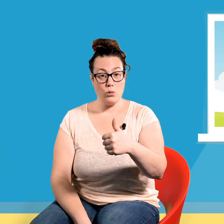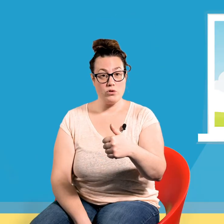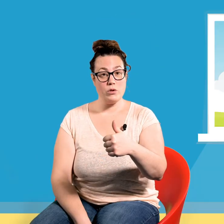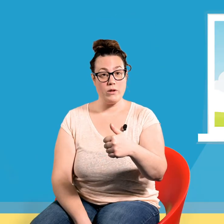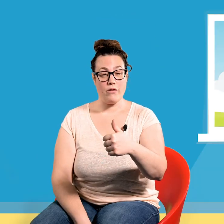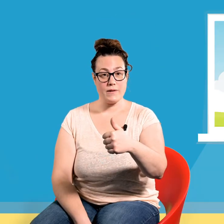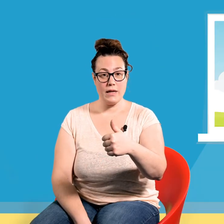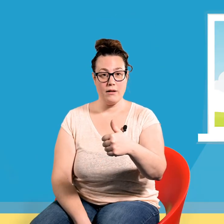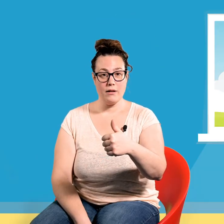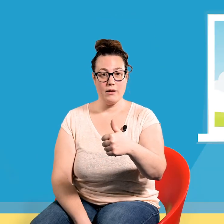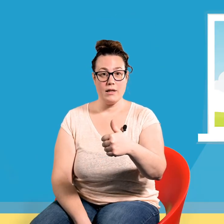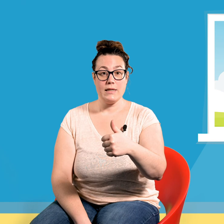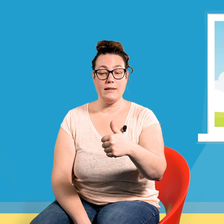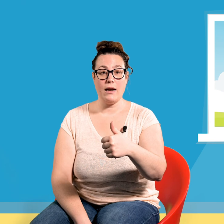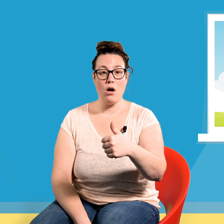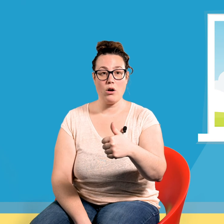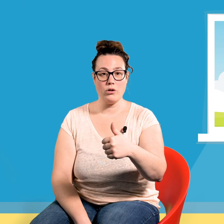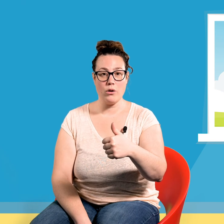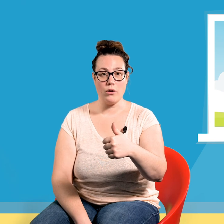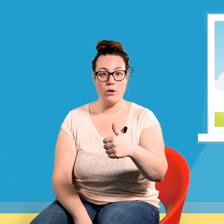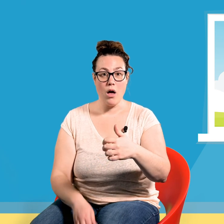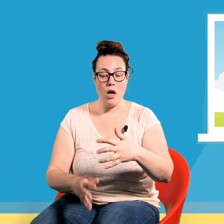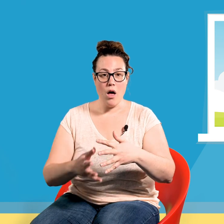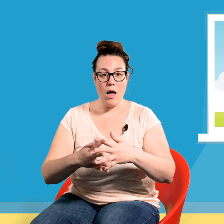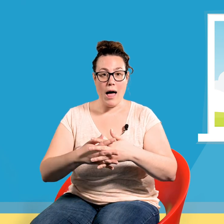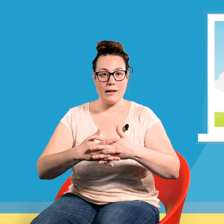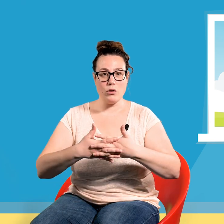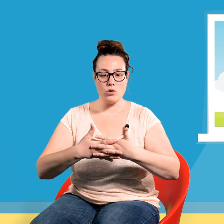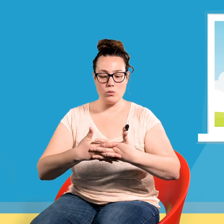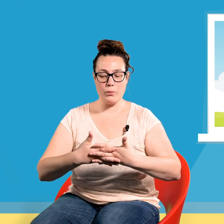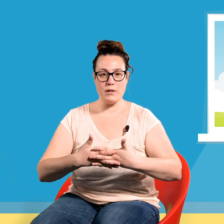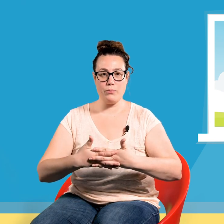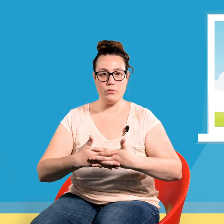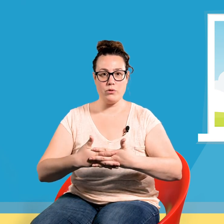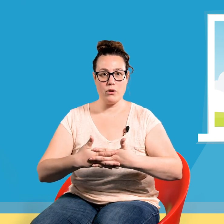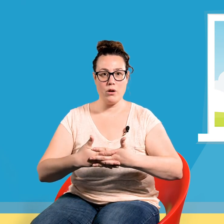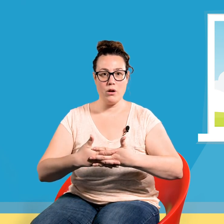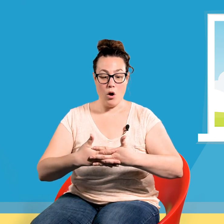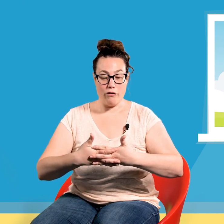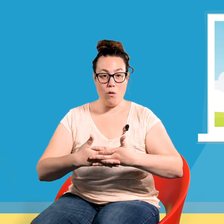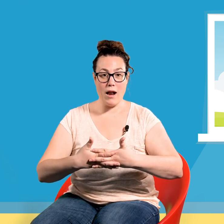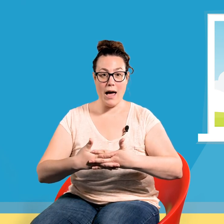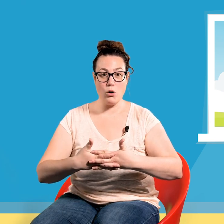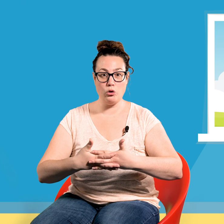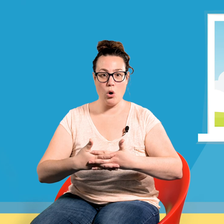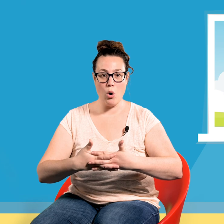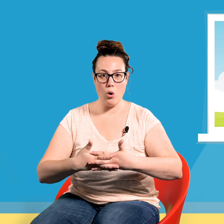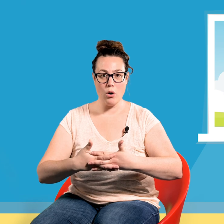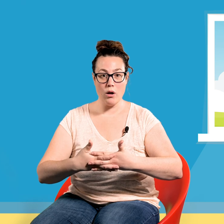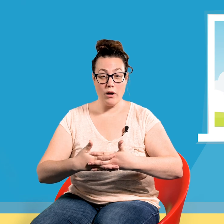continue d'avancer. C'est alors que... Attention petit pouce ! Voilà le taureau !